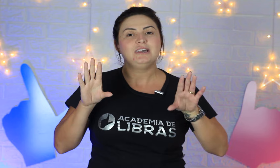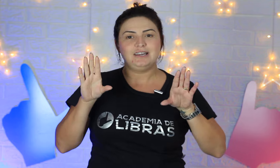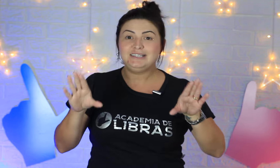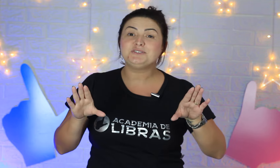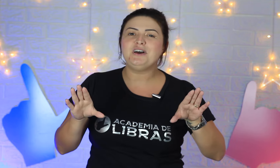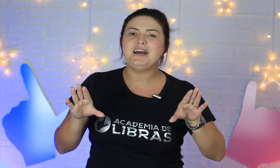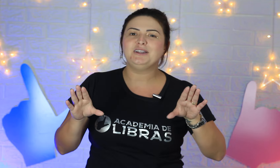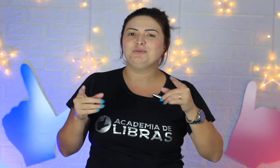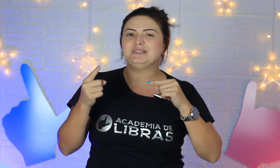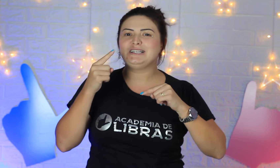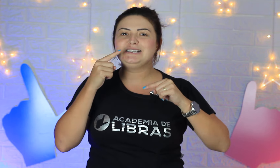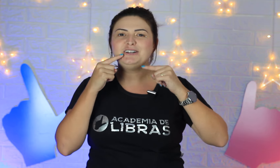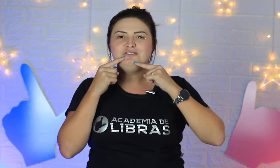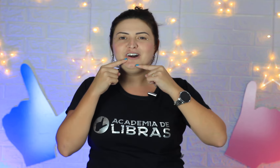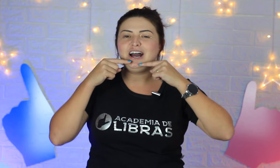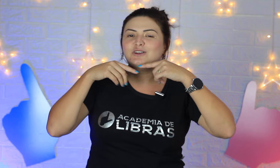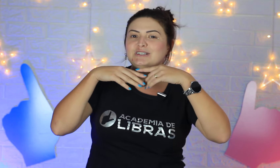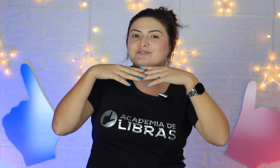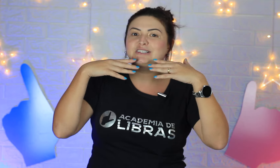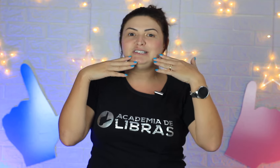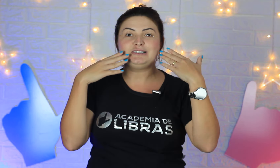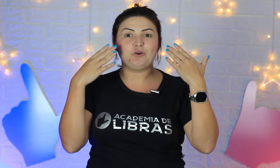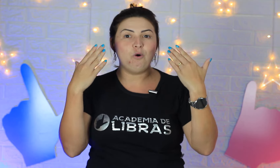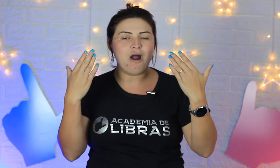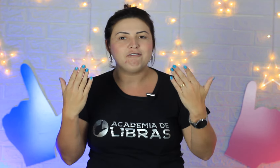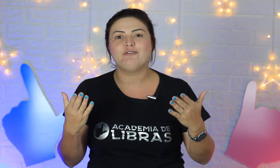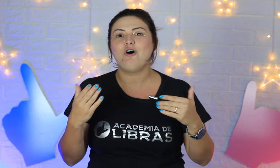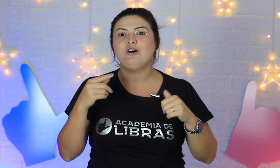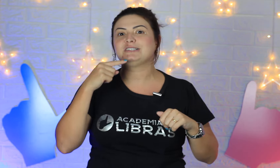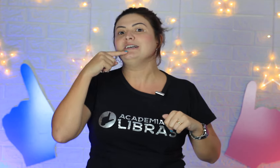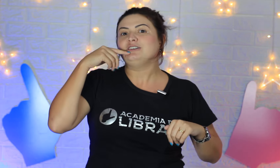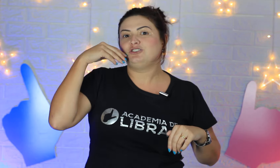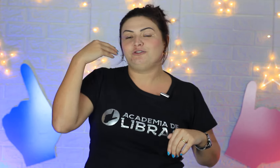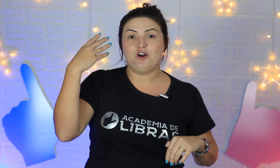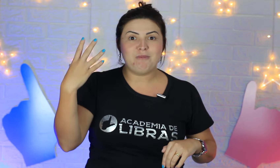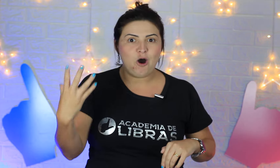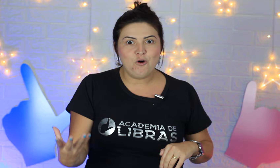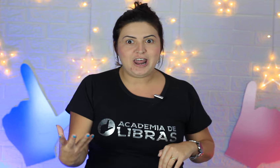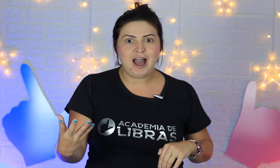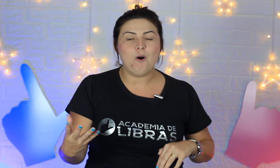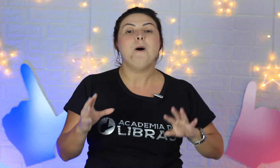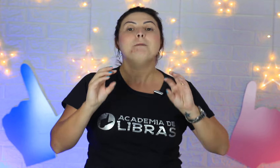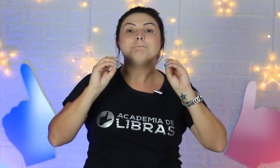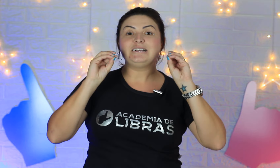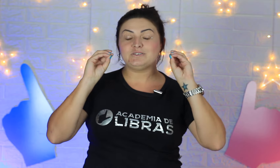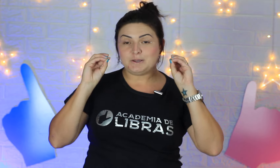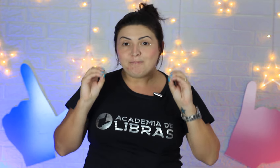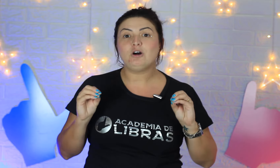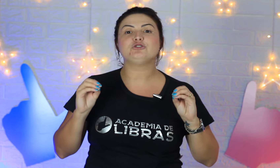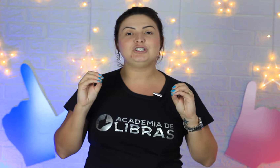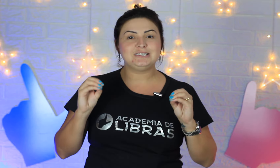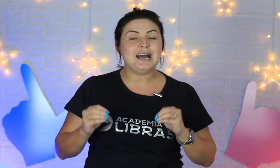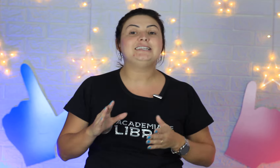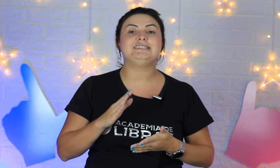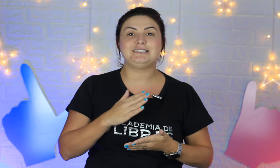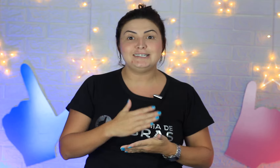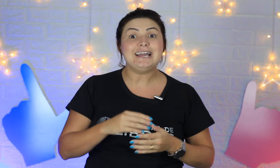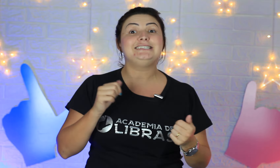Eles falam, mas eles não falam, às vezes, com a voz, de forma oral. Mas você pode utilizar esses sinais,